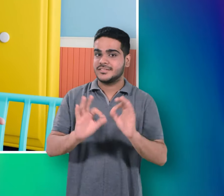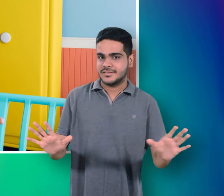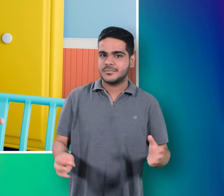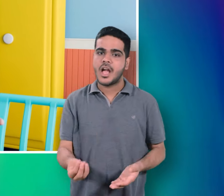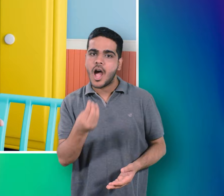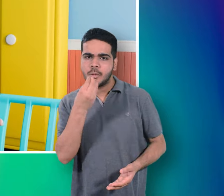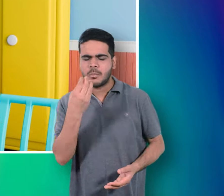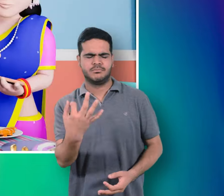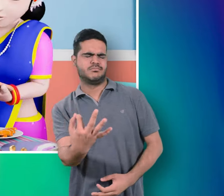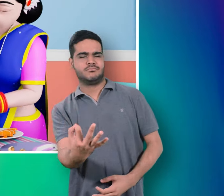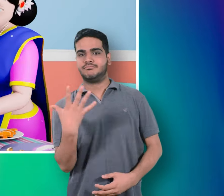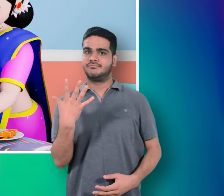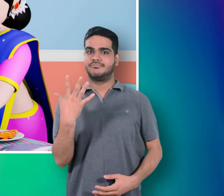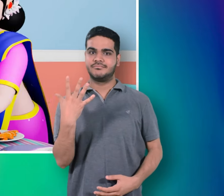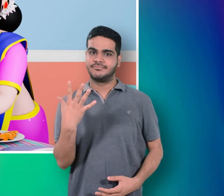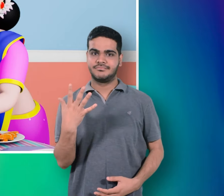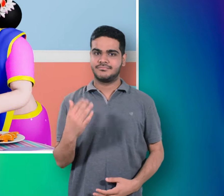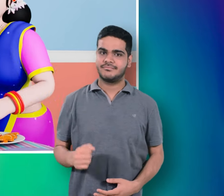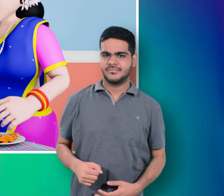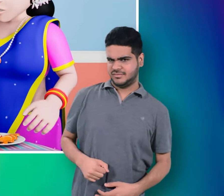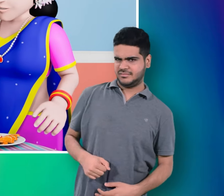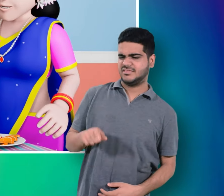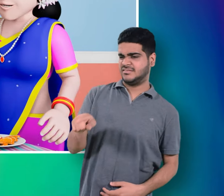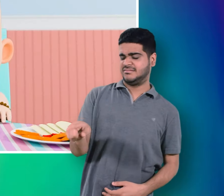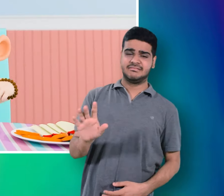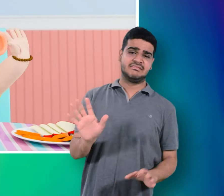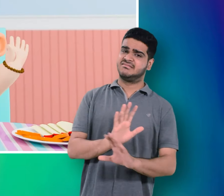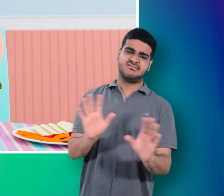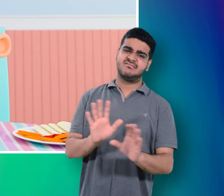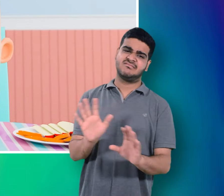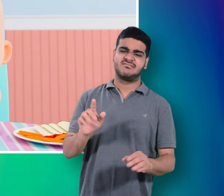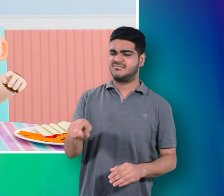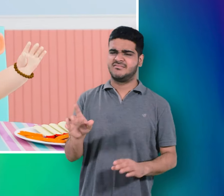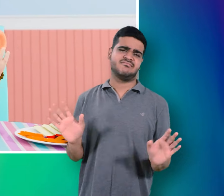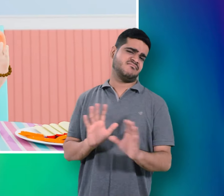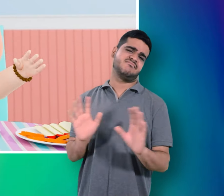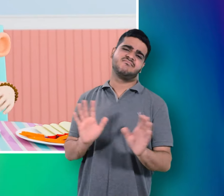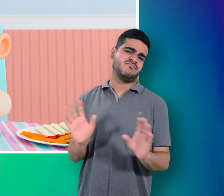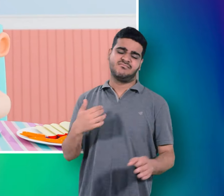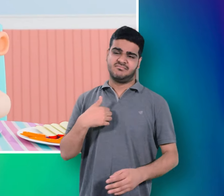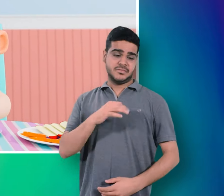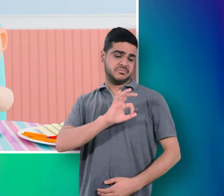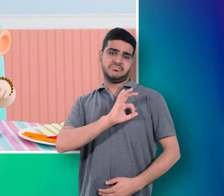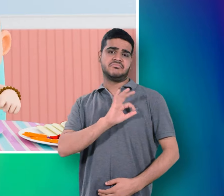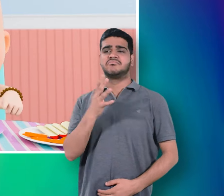बोहत यम्मी नाना मैंने नाना मैंने ये नहीं